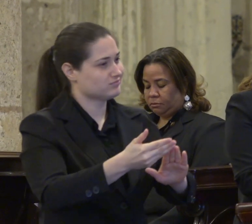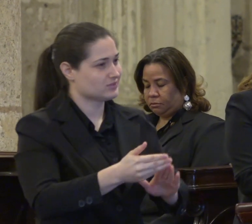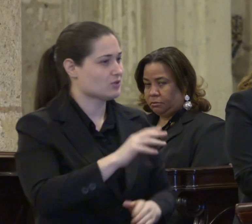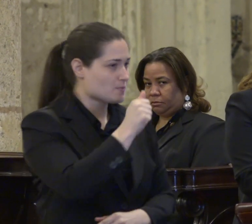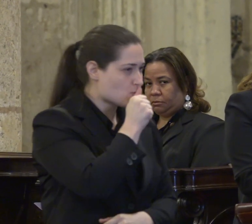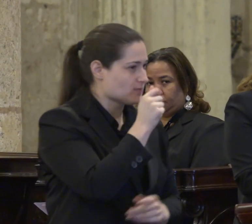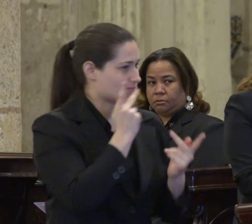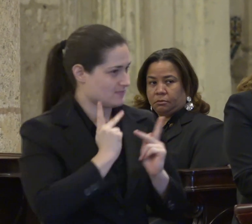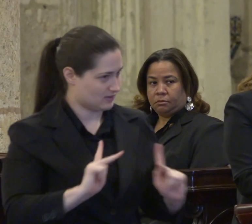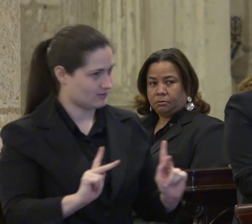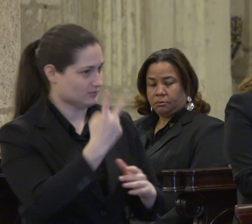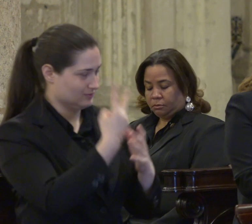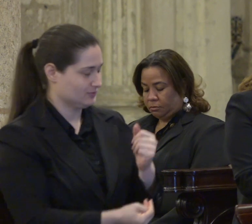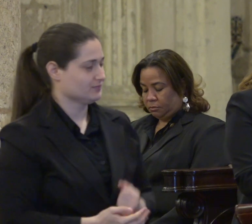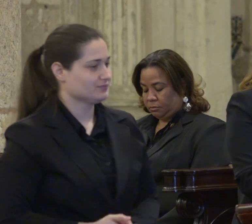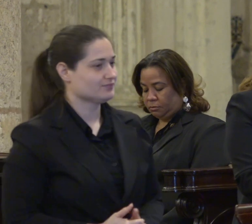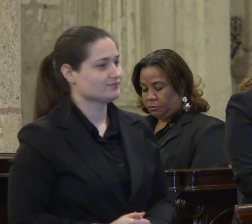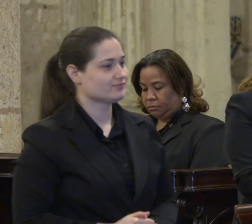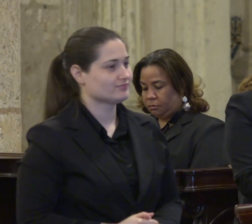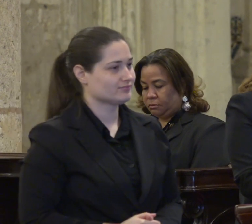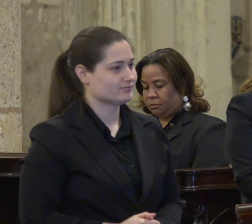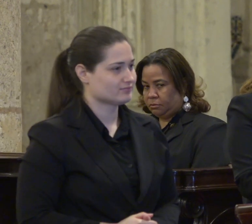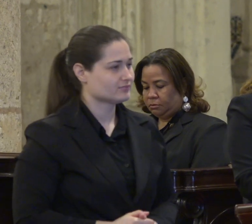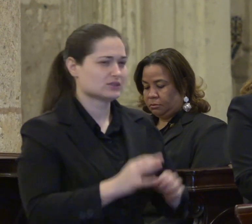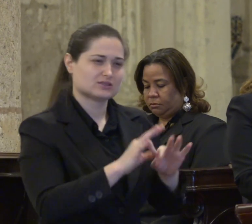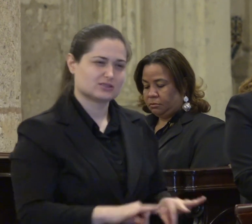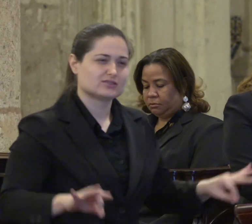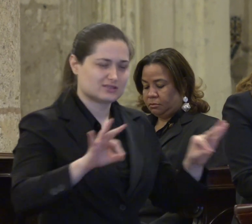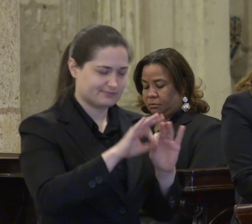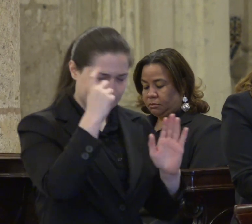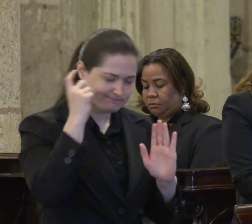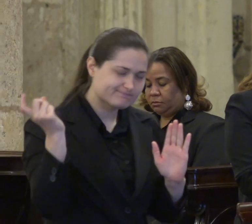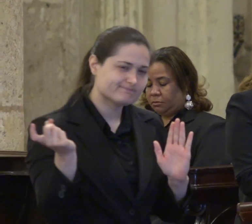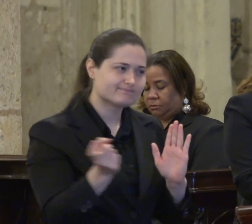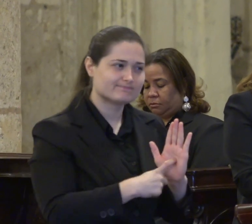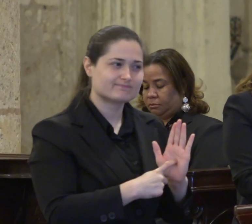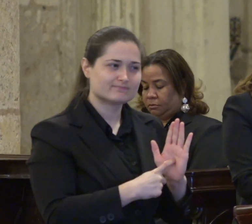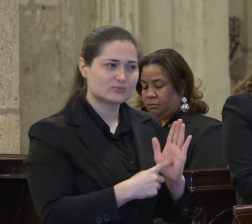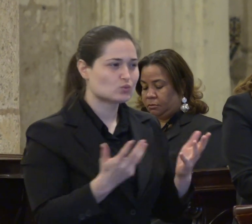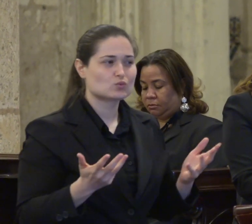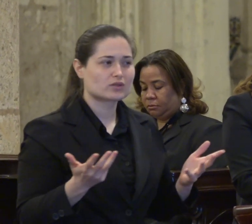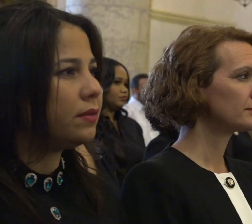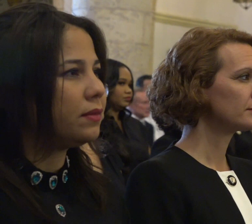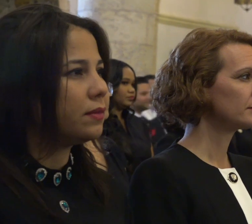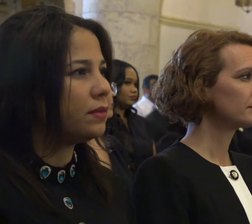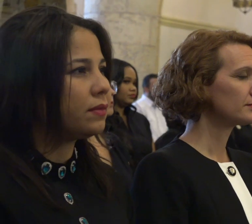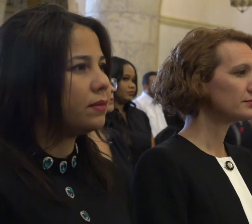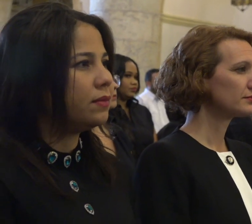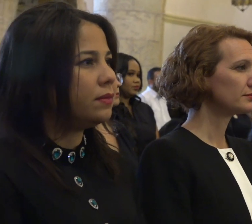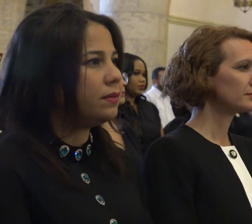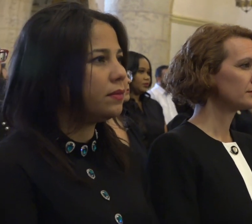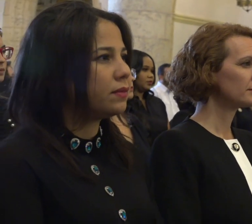privada. definitivamente hay que reconocer que la democracia necesita a las